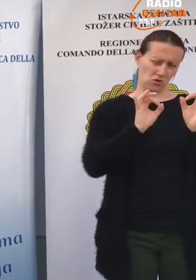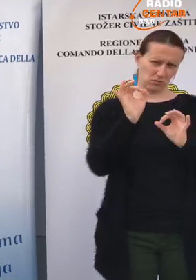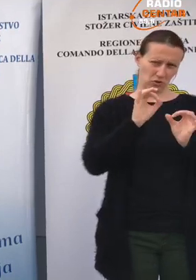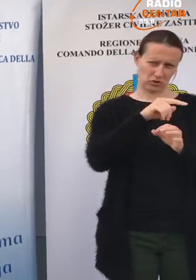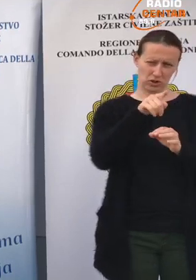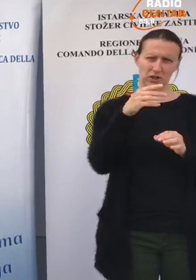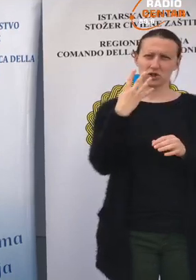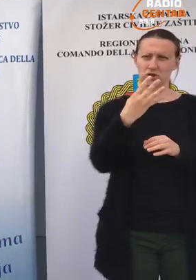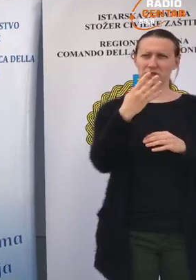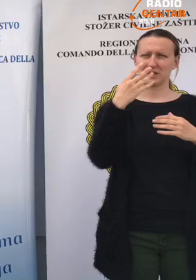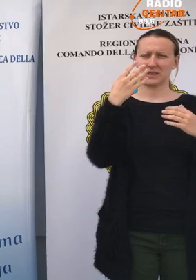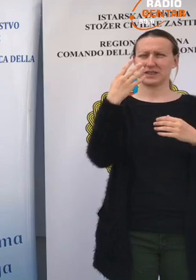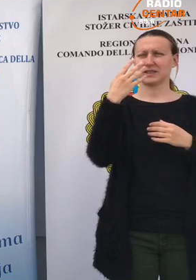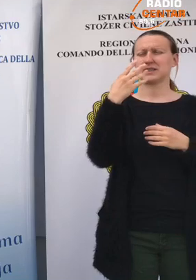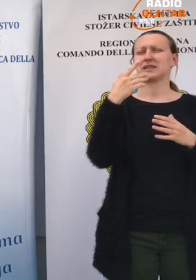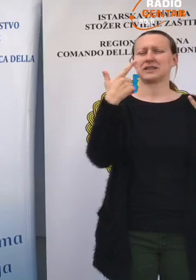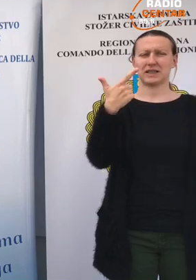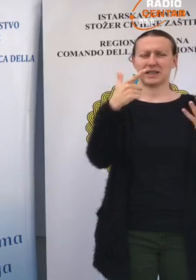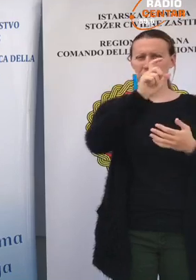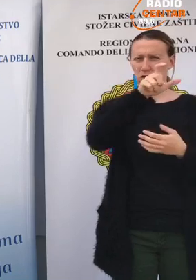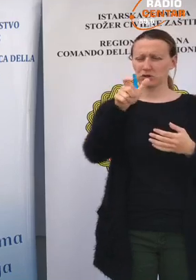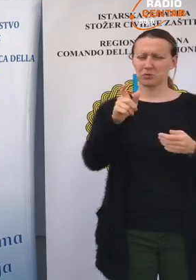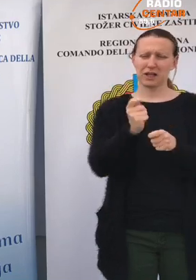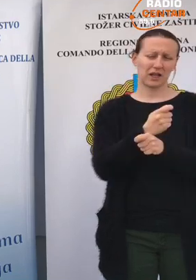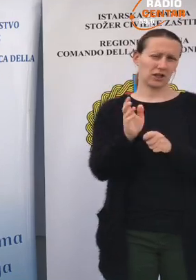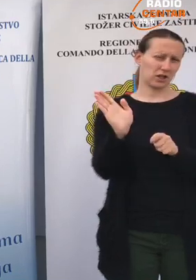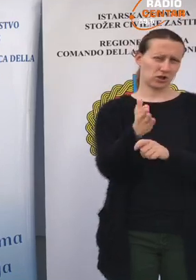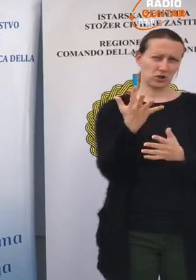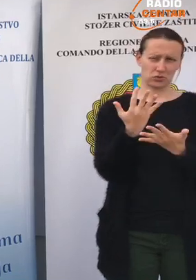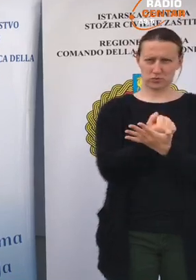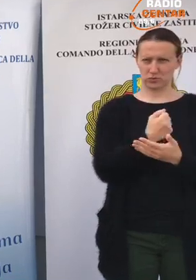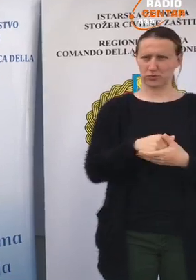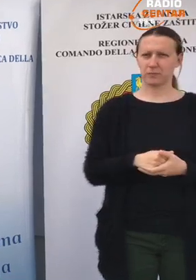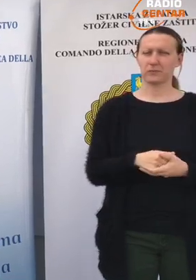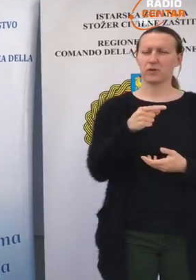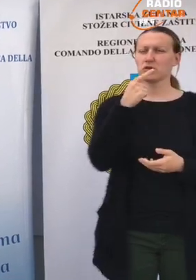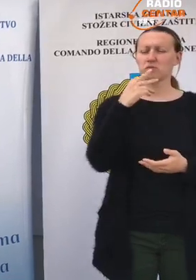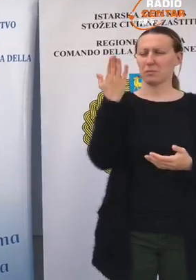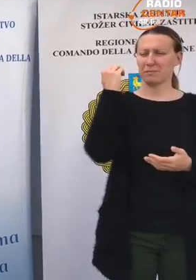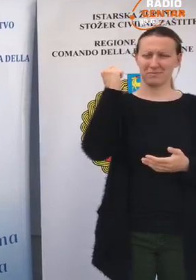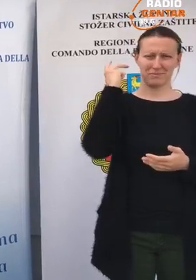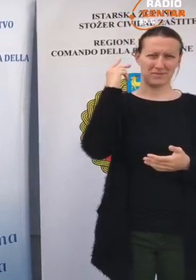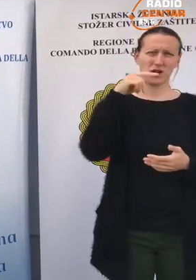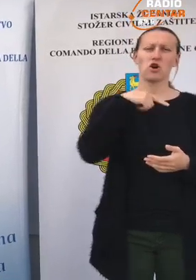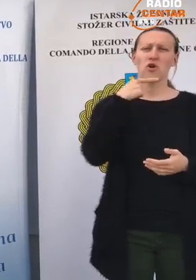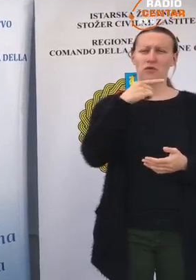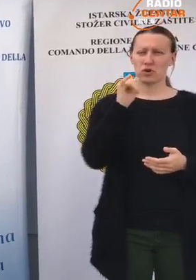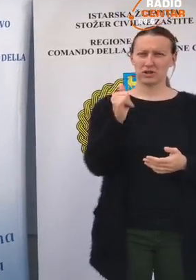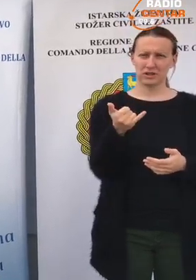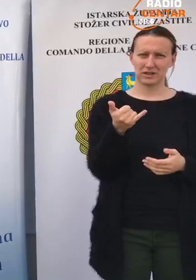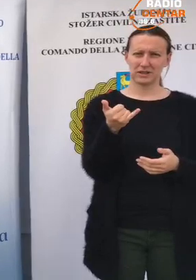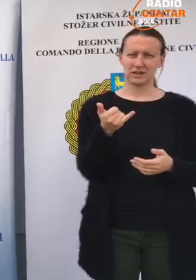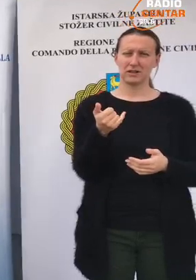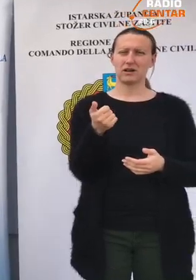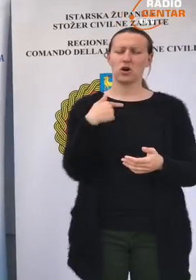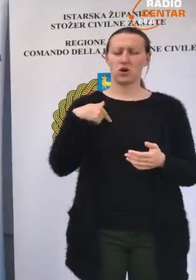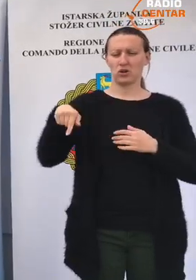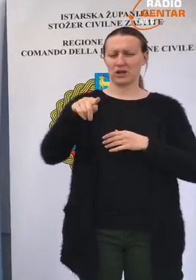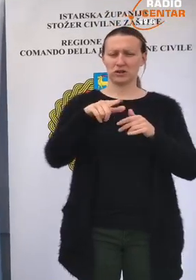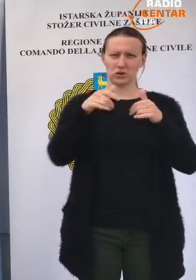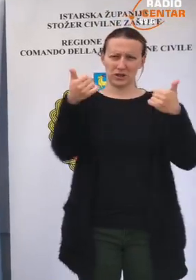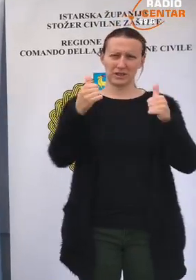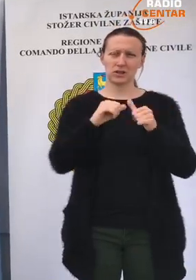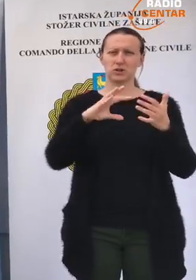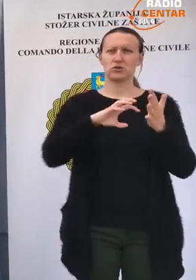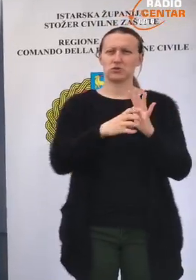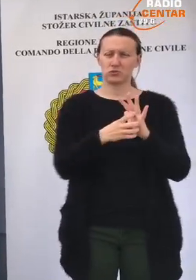u ovom trenutku je 47 izlječenih osoba. Ono što smo u priješnjih dana govorili je da kod nas u